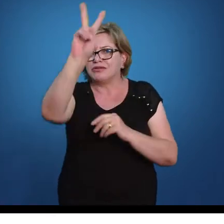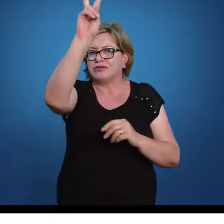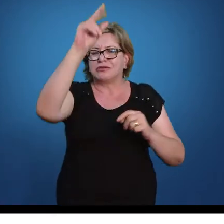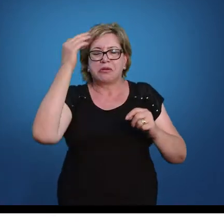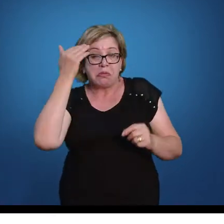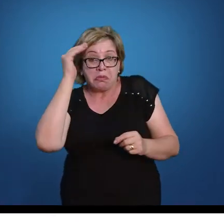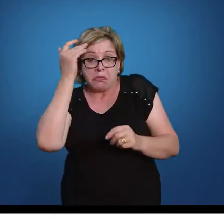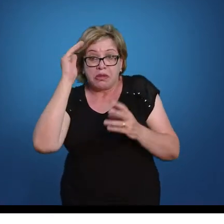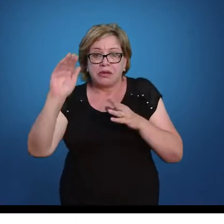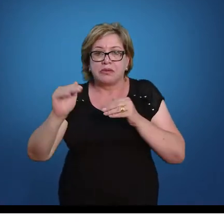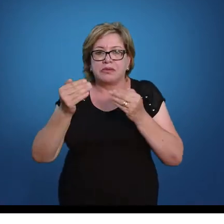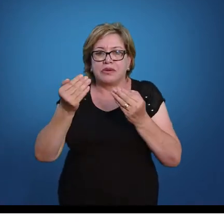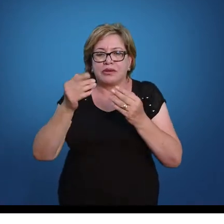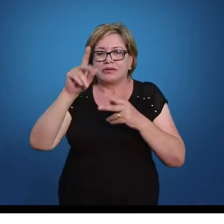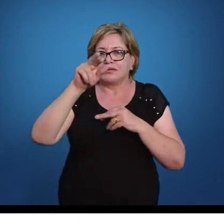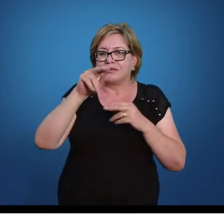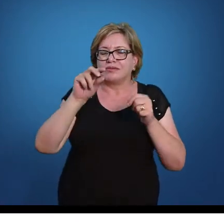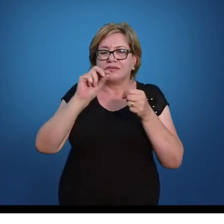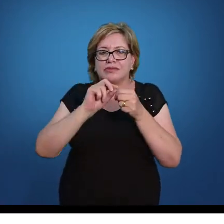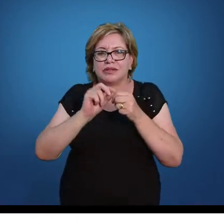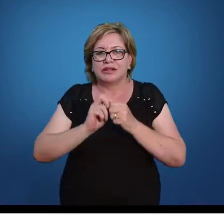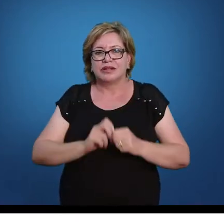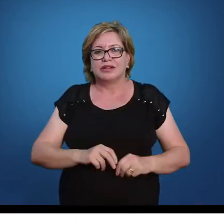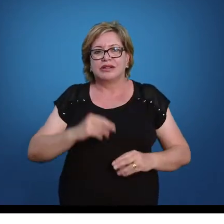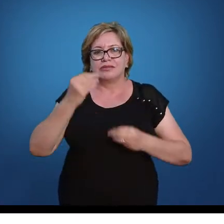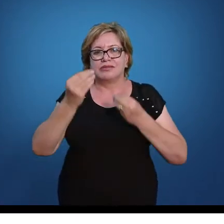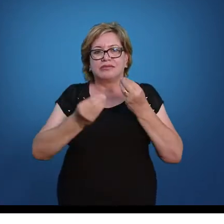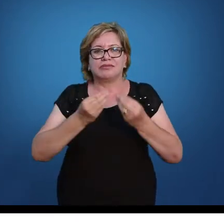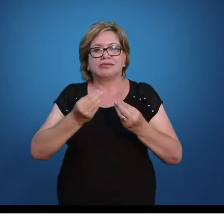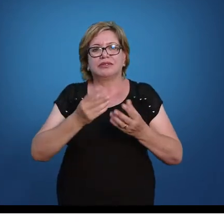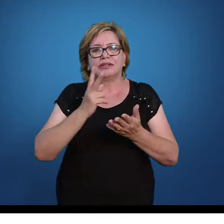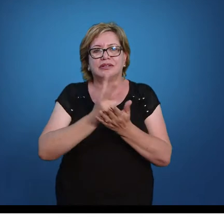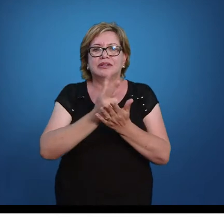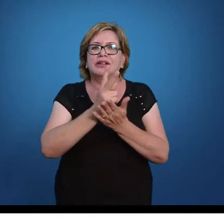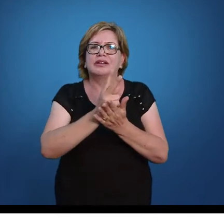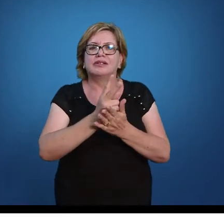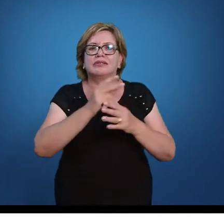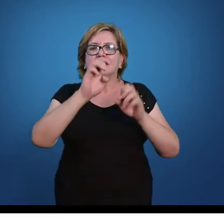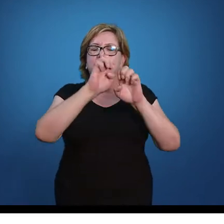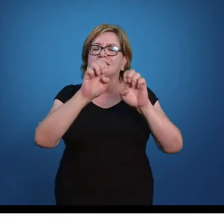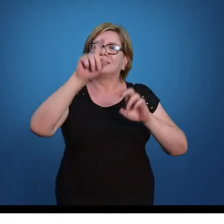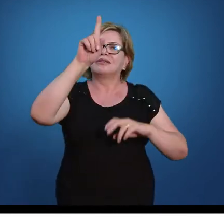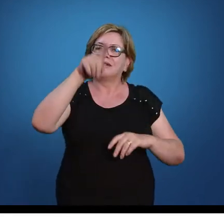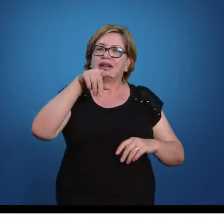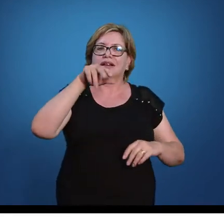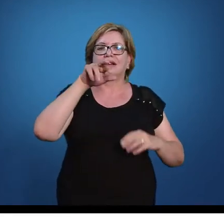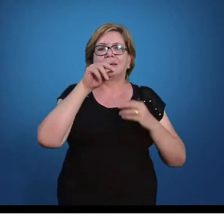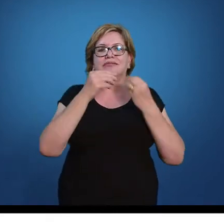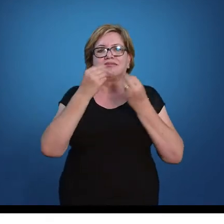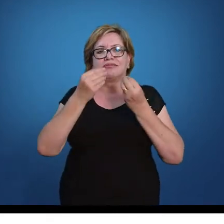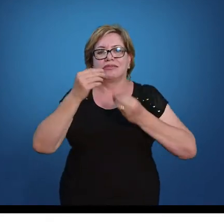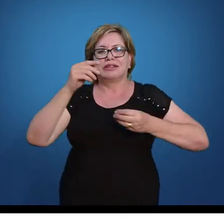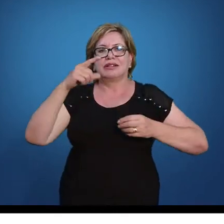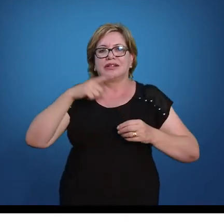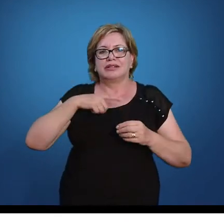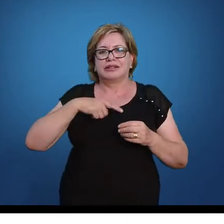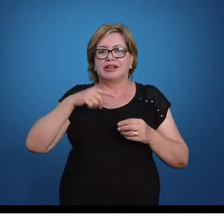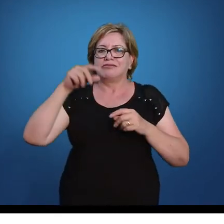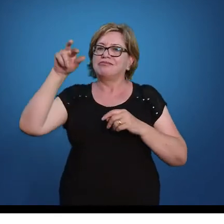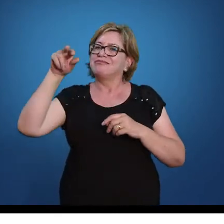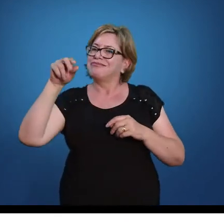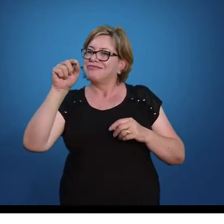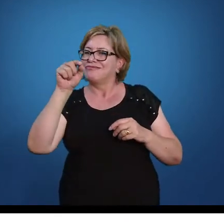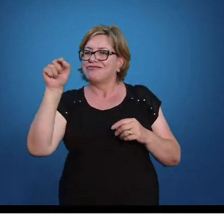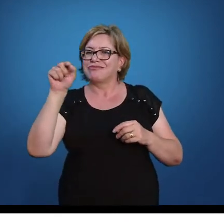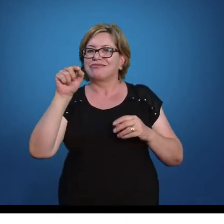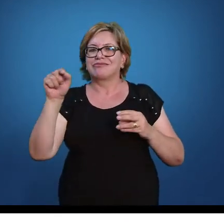para tornar aquela igualdade verdadeira. Quando eu falei igualdade verdadeira, toda equação vai vir acompanhada num sinal